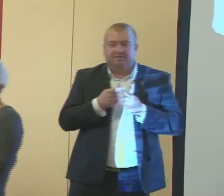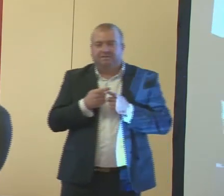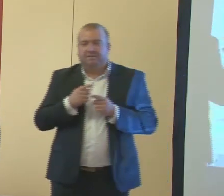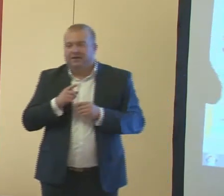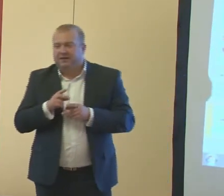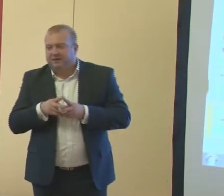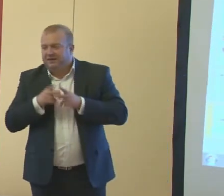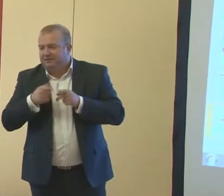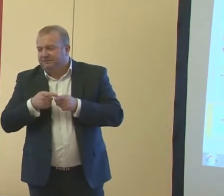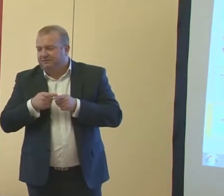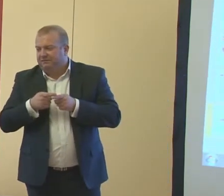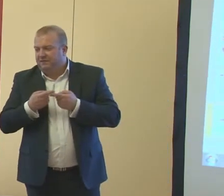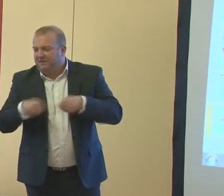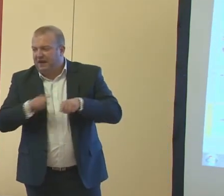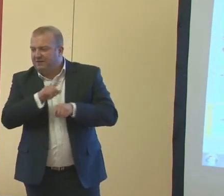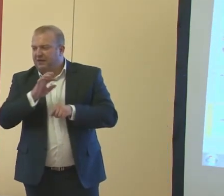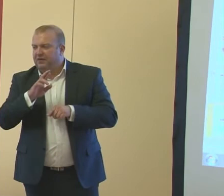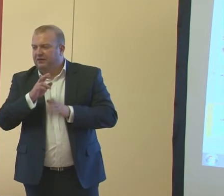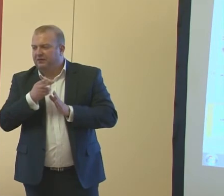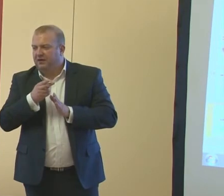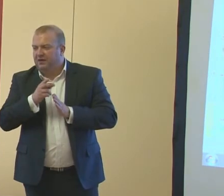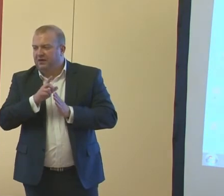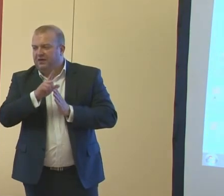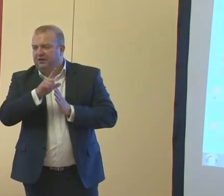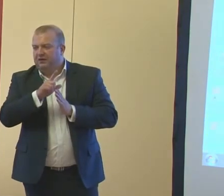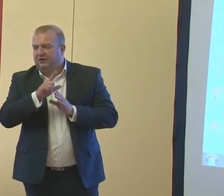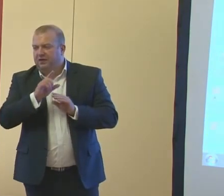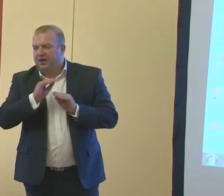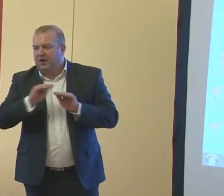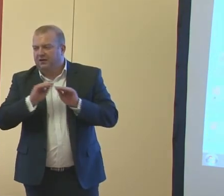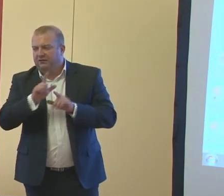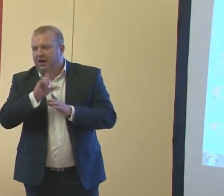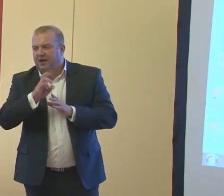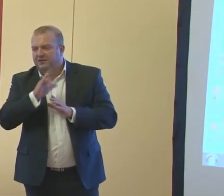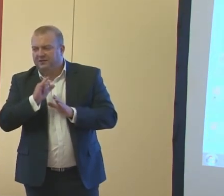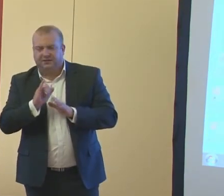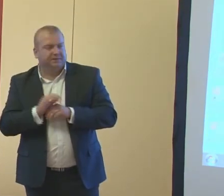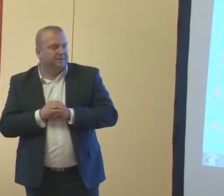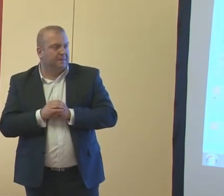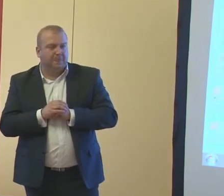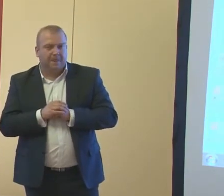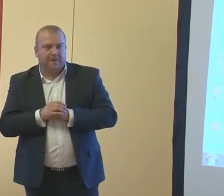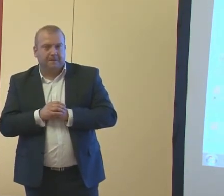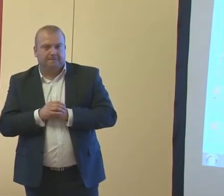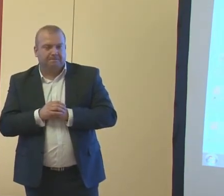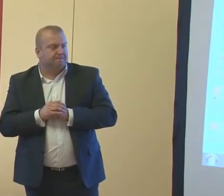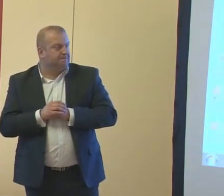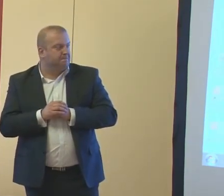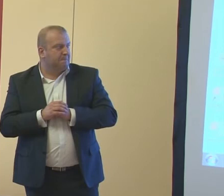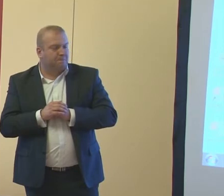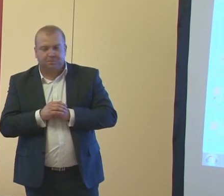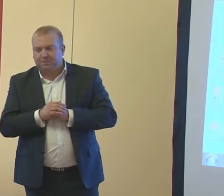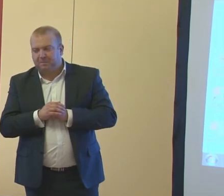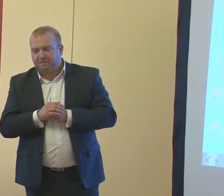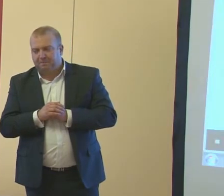otwartej, która została zrealizowana właśnie przez nauczycieli Edukacyjnego Centrum Konsultacji, nauczycieli